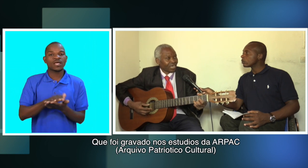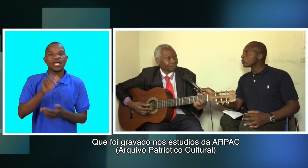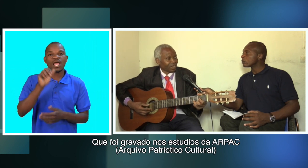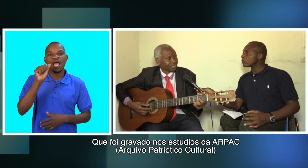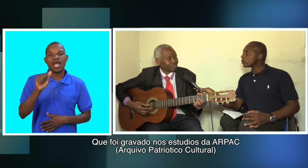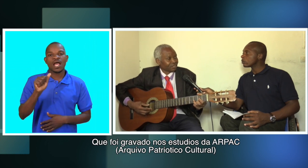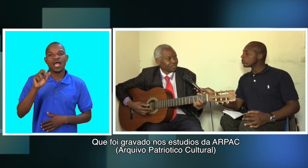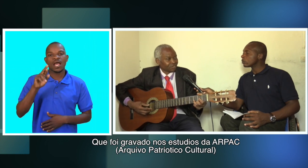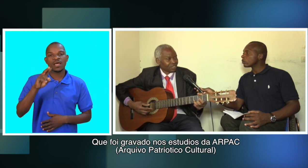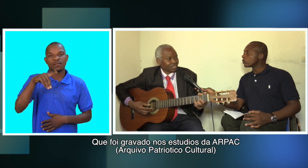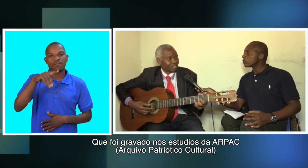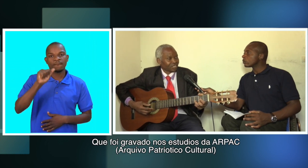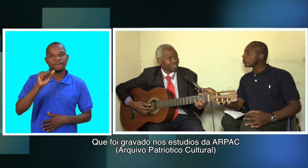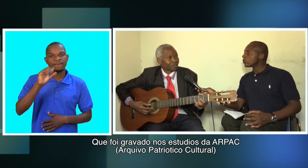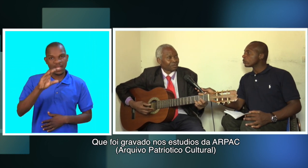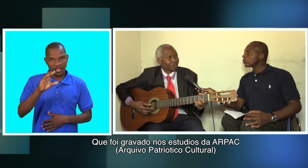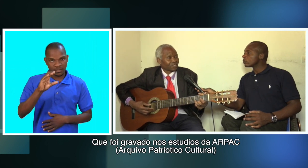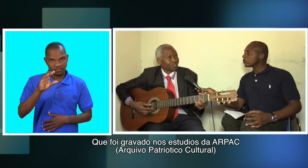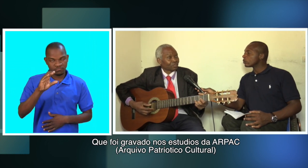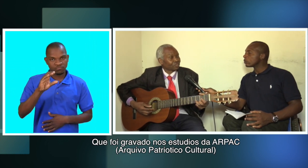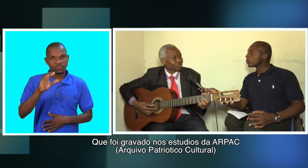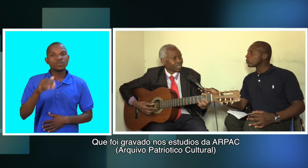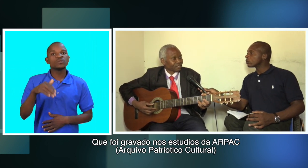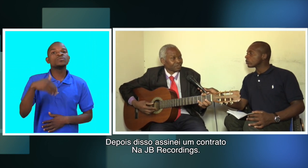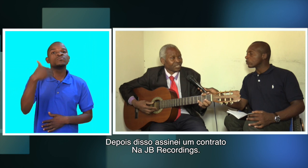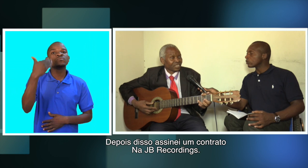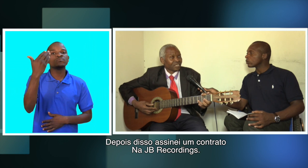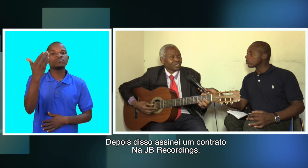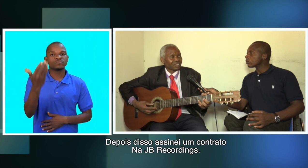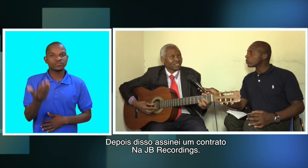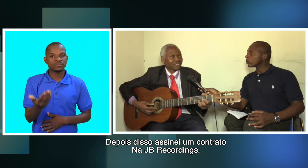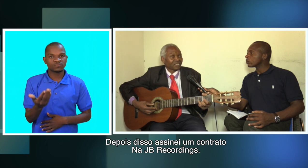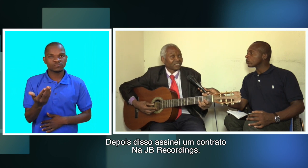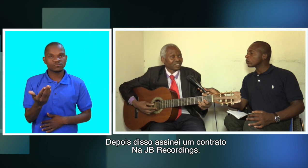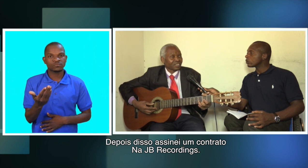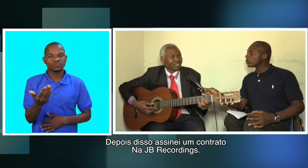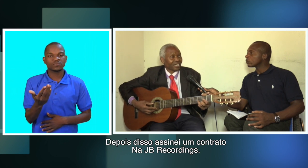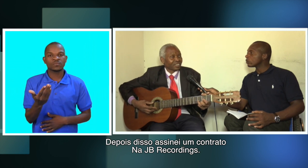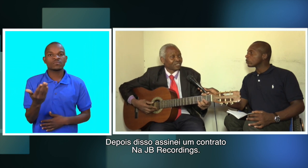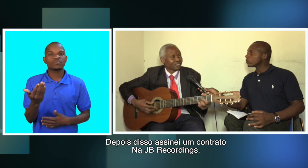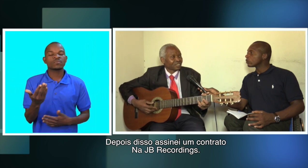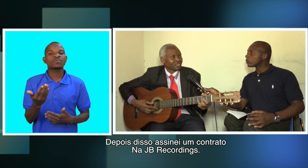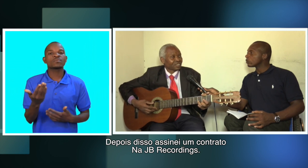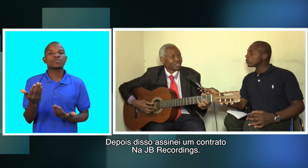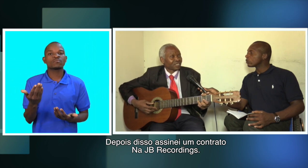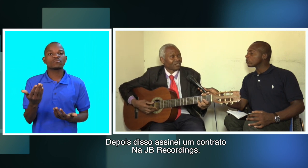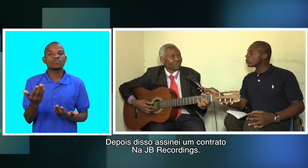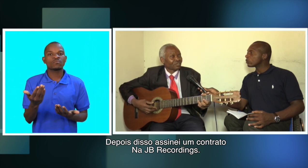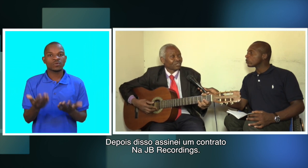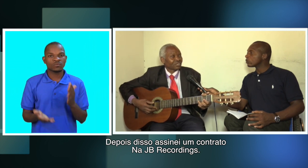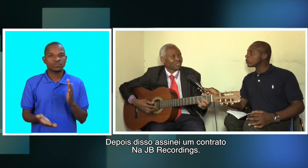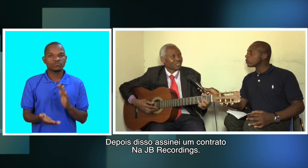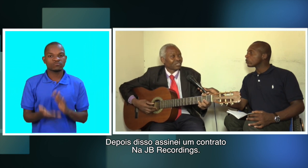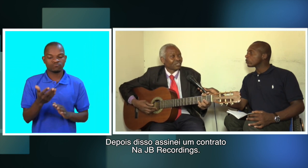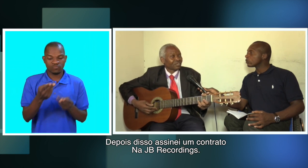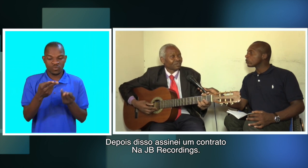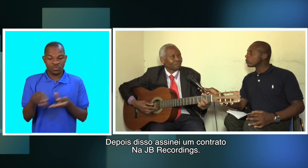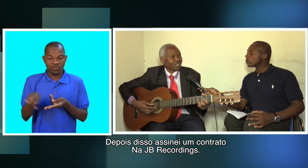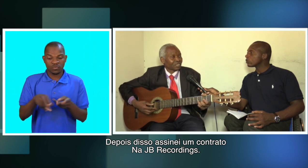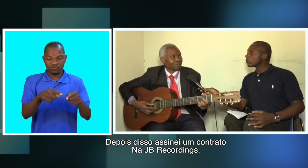ARPAC Arquivo Partidório Cultural e daí então passei